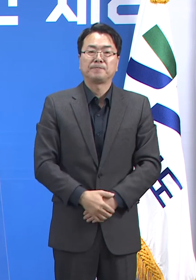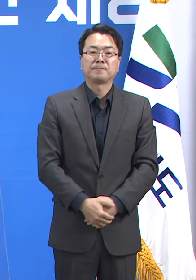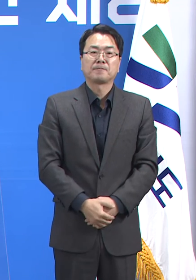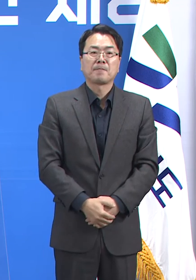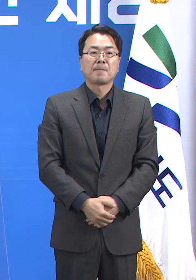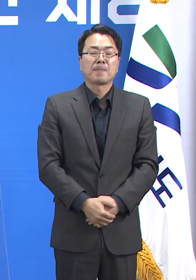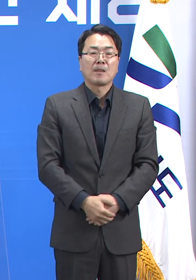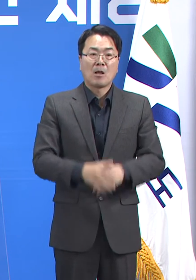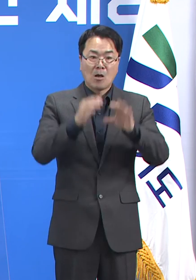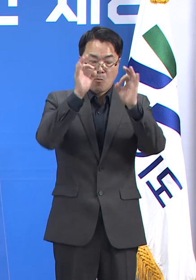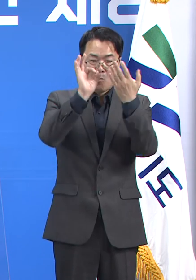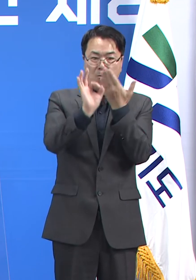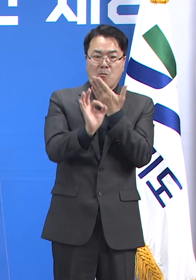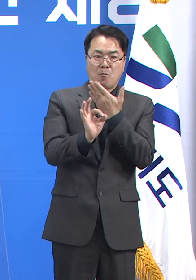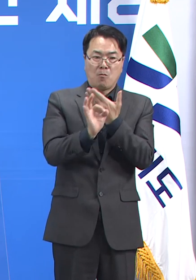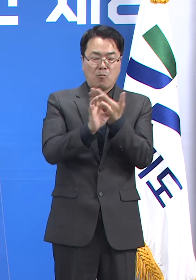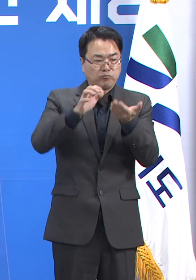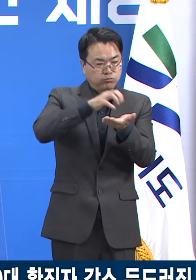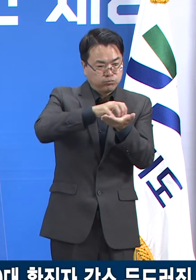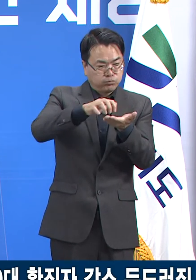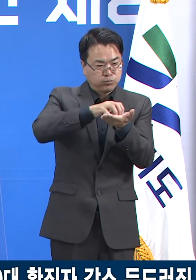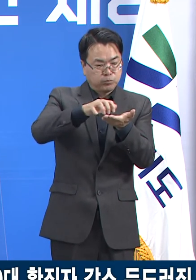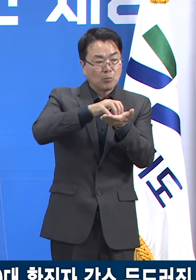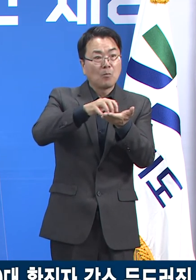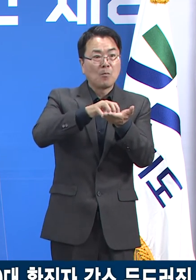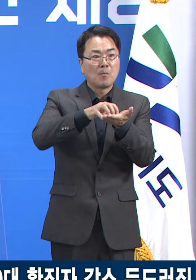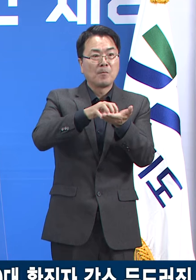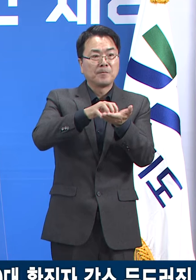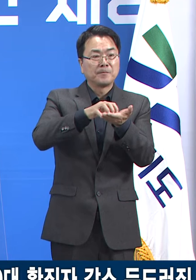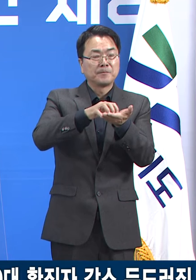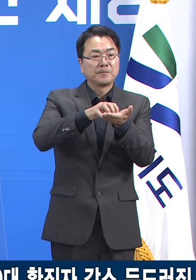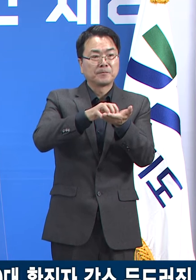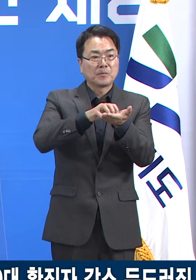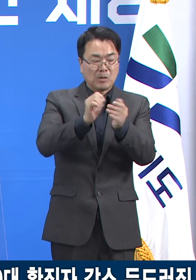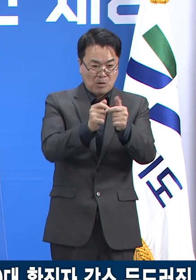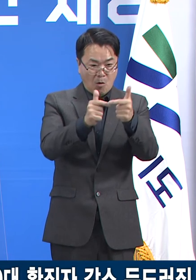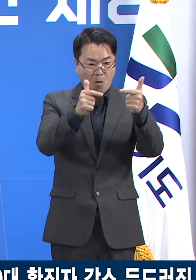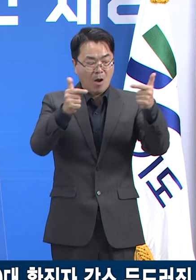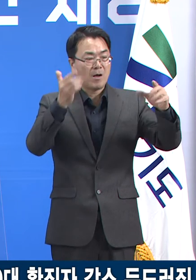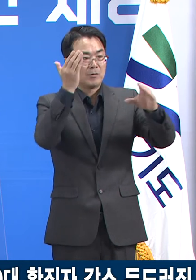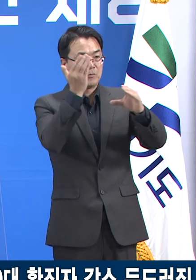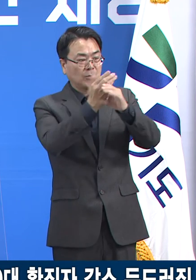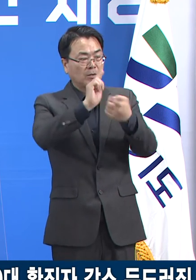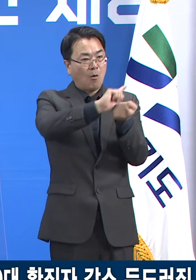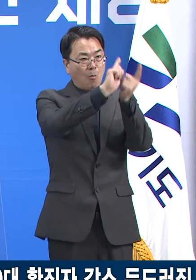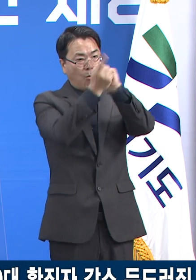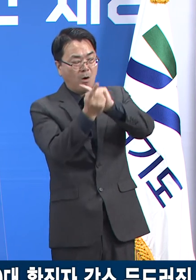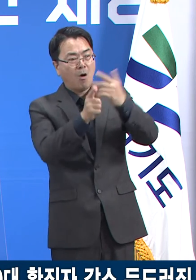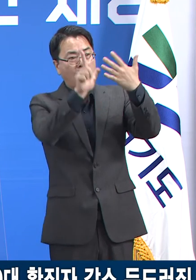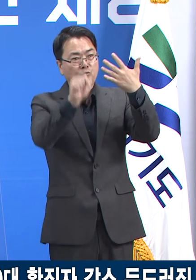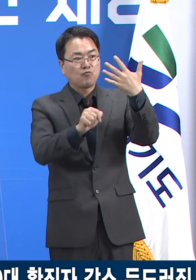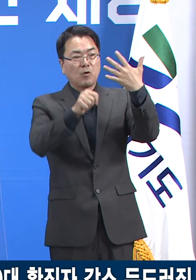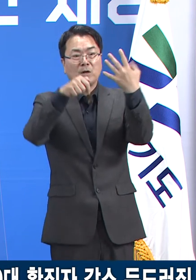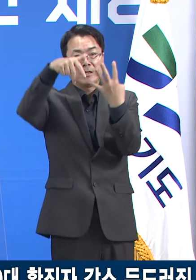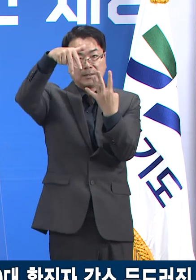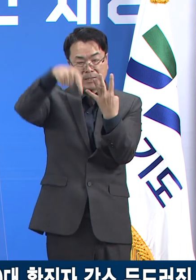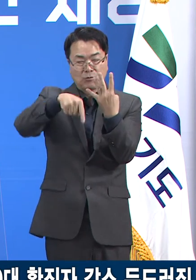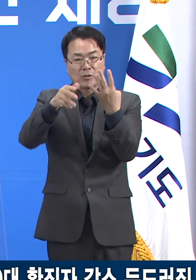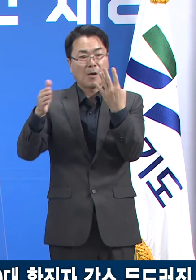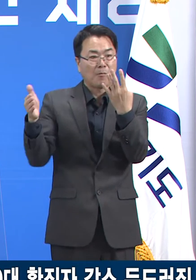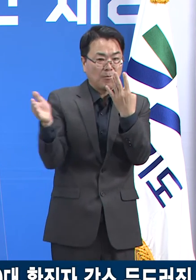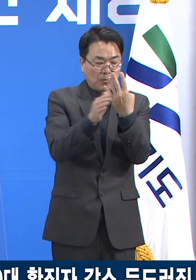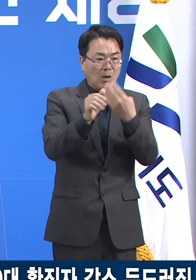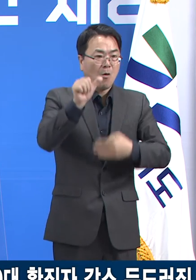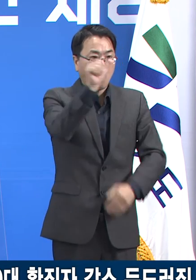백신 접종률 관련입니다. 증가세에 이를 보이던 확진자 수는 9월 4주차에 5